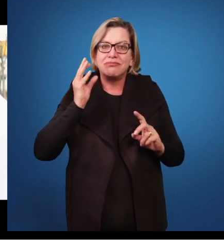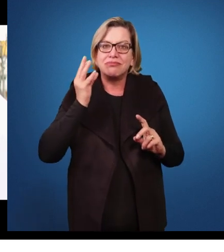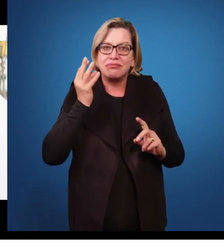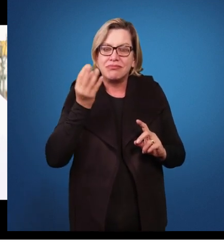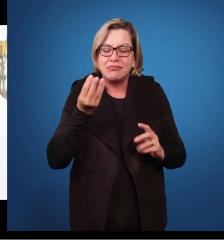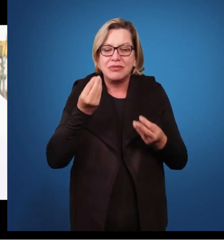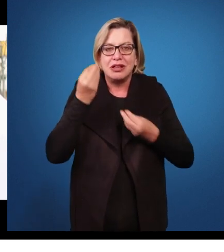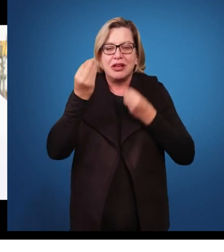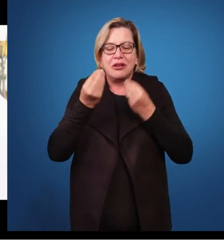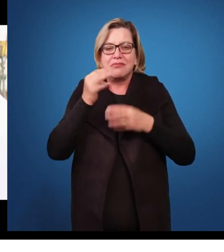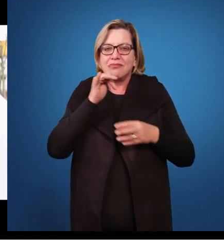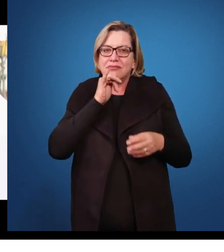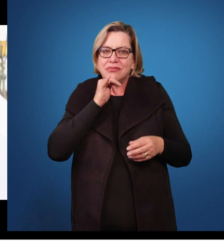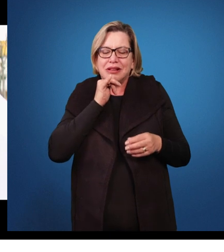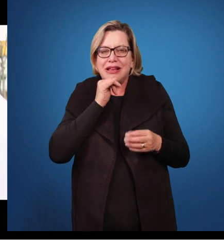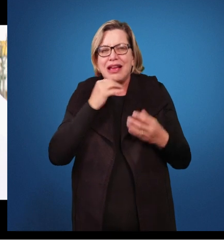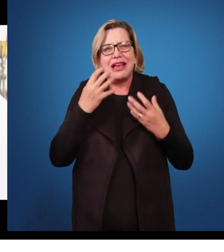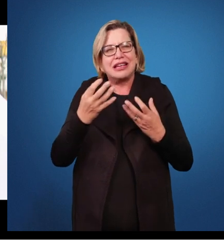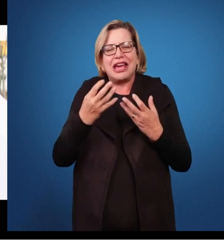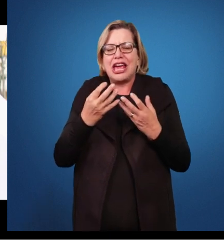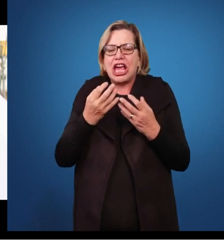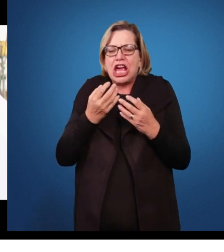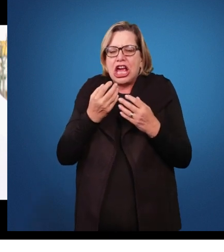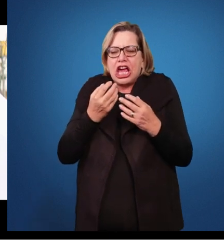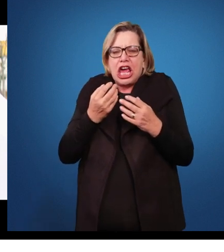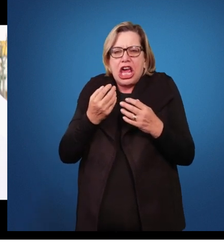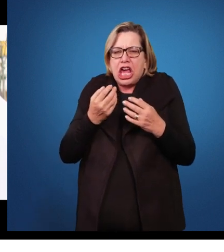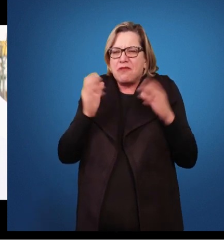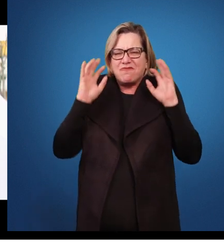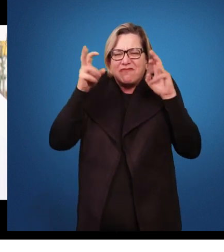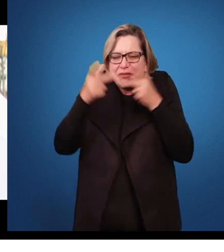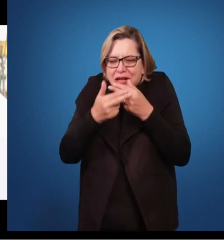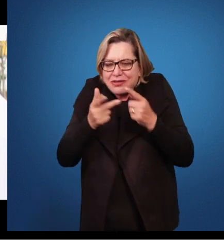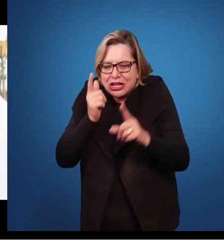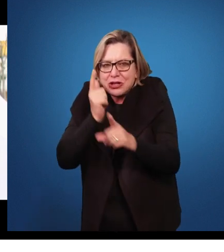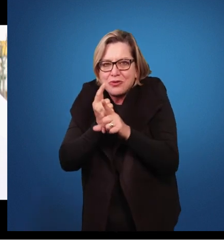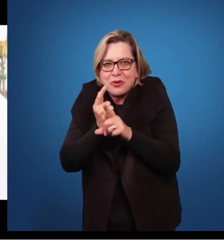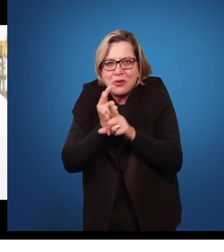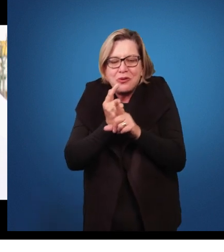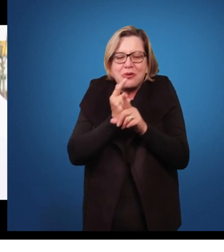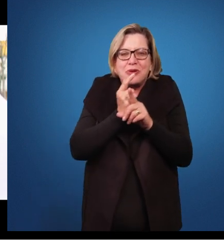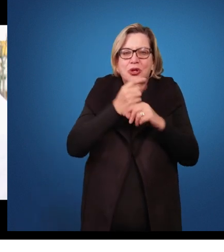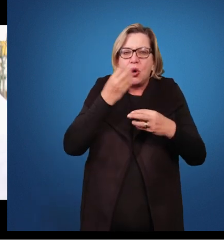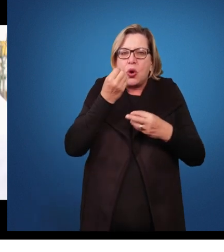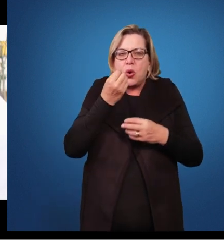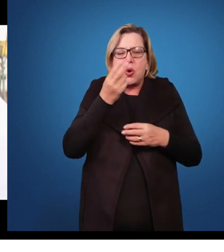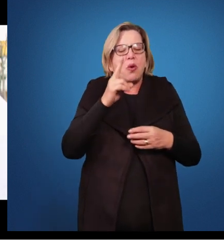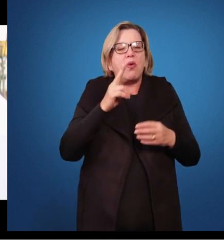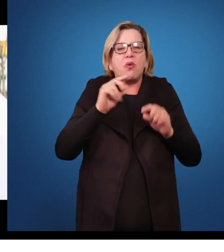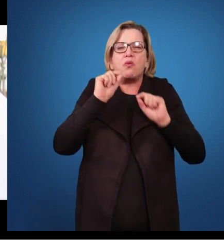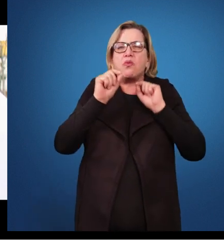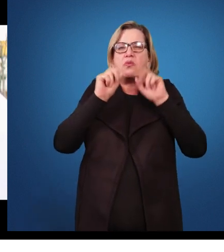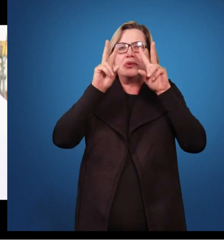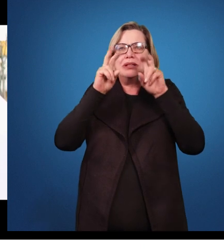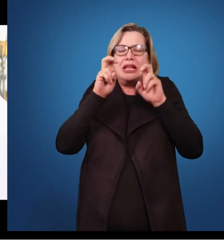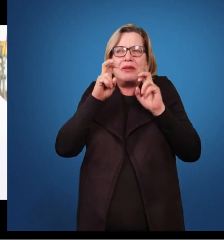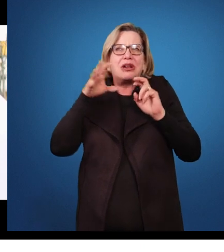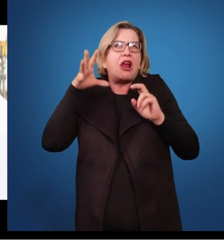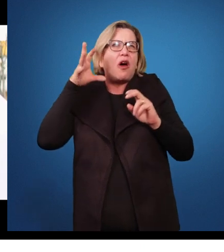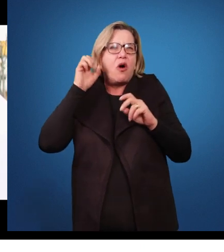repente, eles querem saber mais sobre um bichinho que eles encontraram no jardim ou sobre alguma coisa que eles ouviram falar na escola, mas a